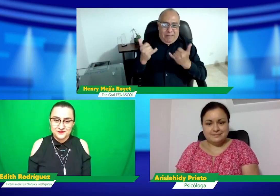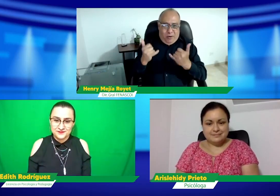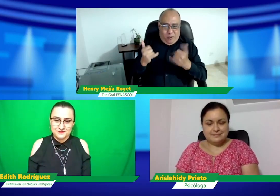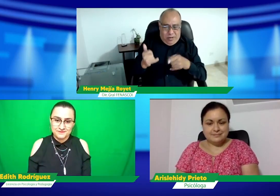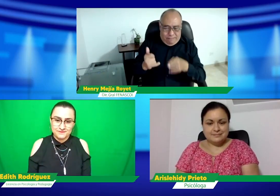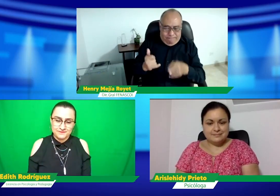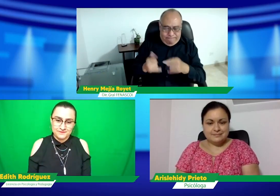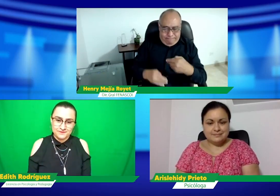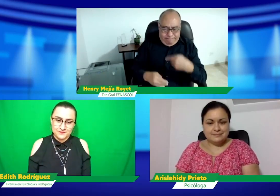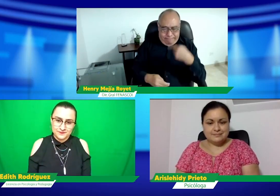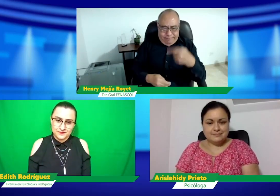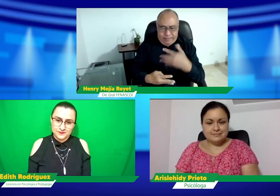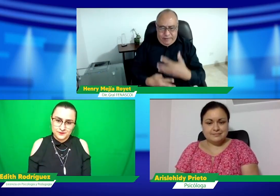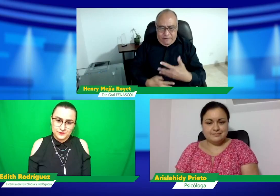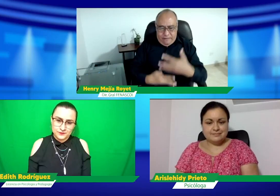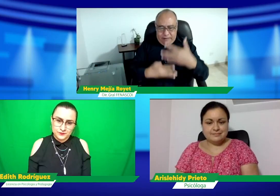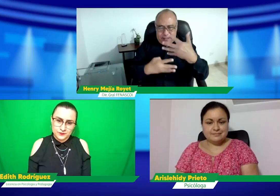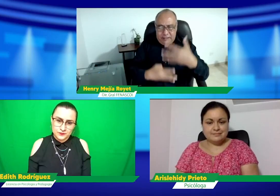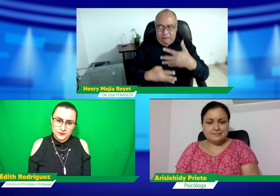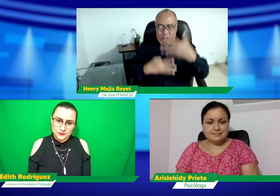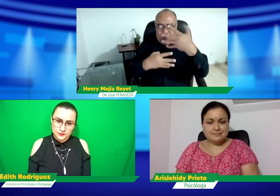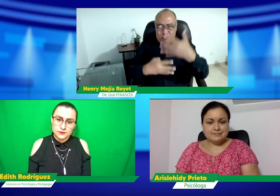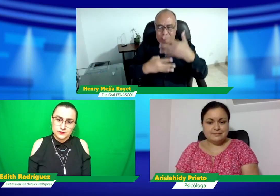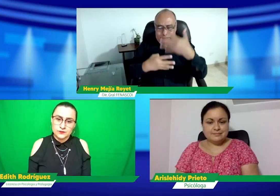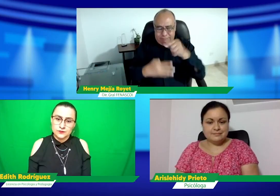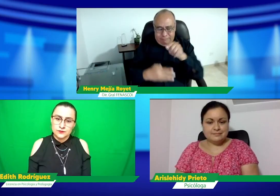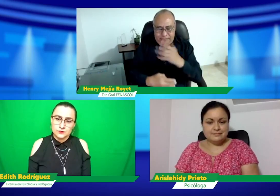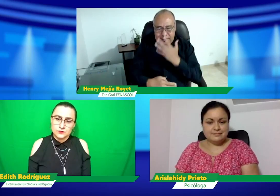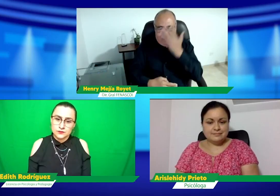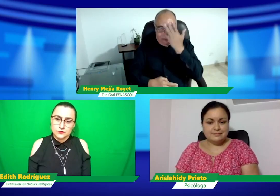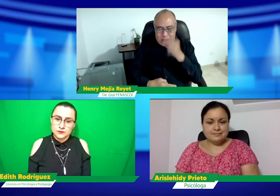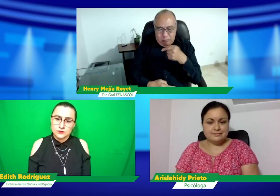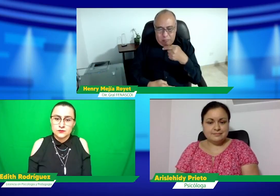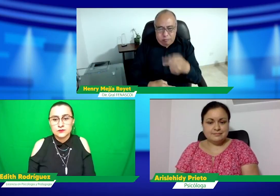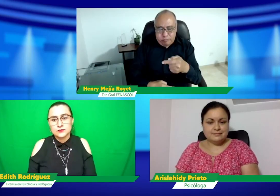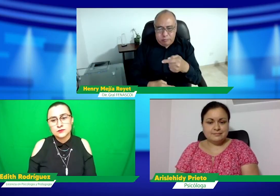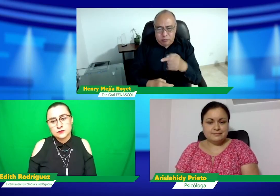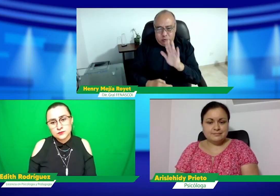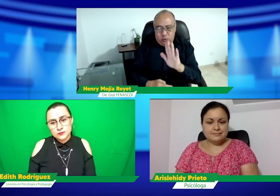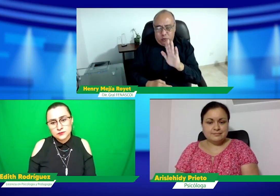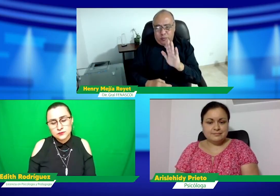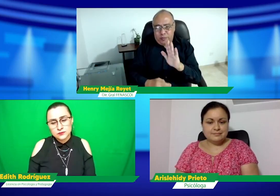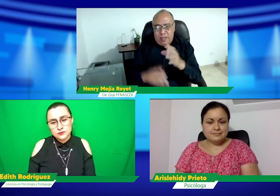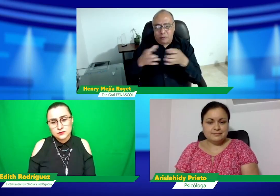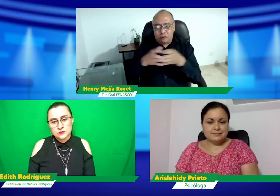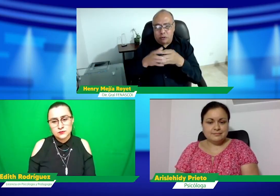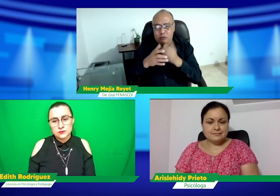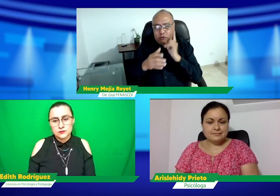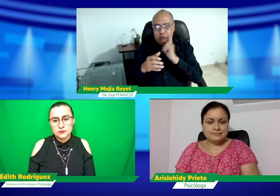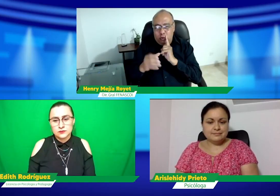sintiendo. Eso es comunicación. Sí, así es. Y es que también vemos aquí en los comentarios del Facebook Live